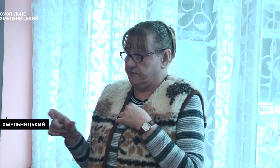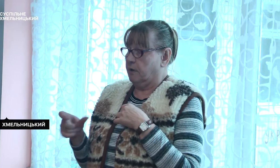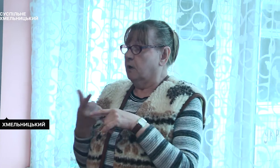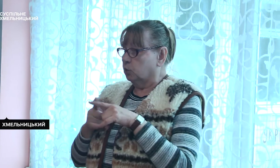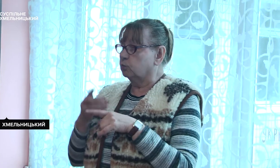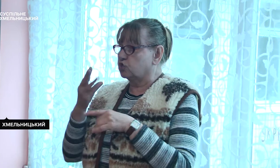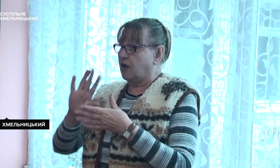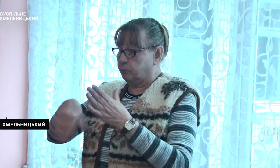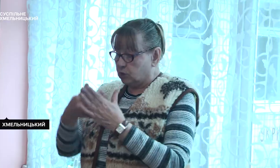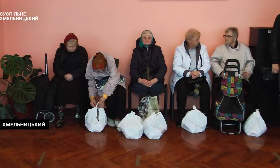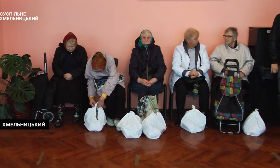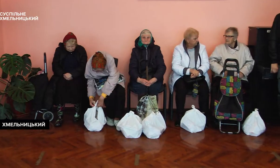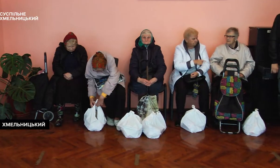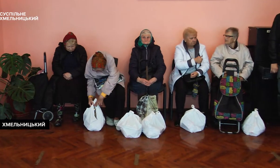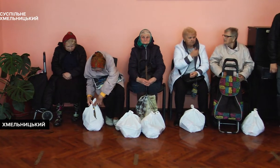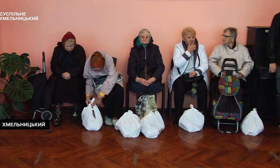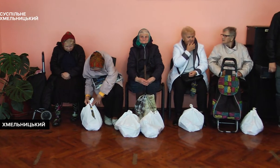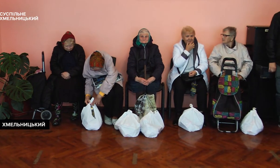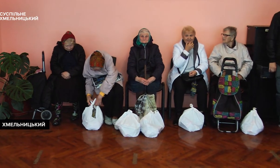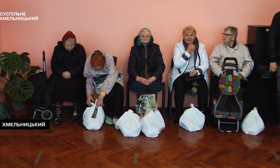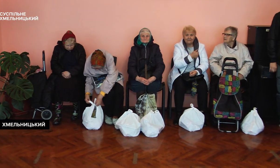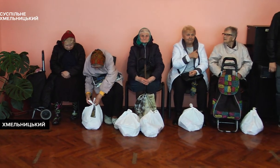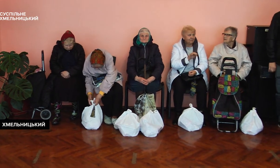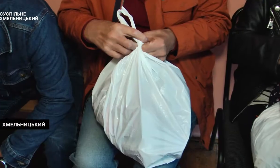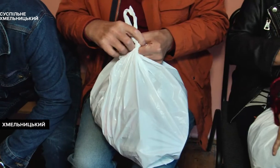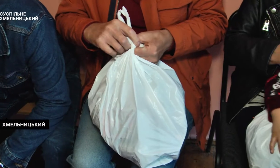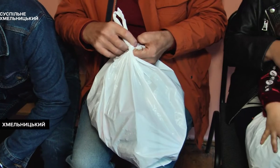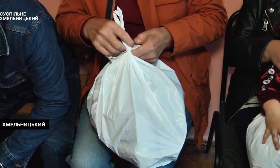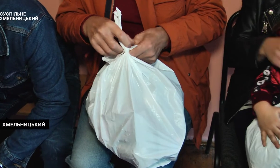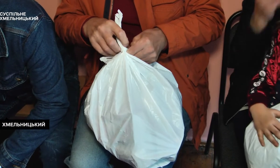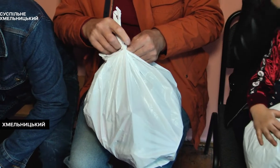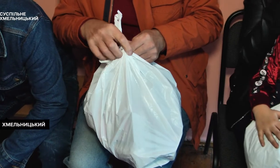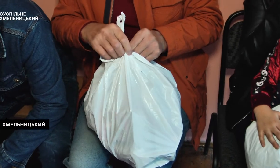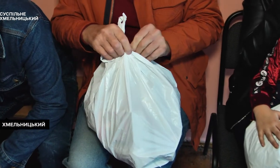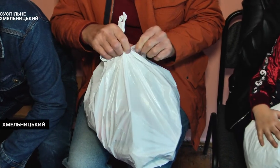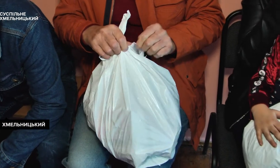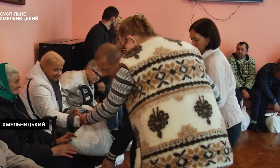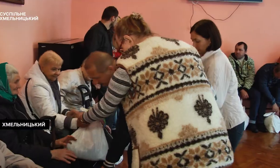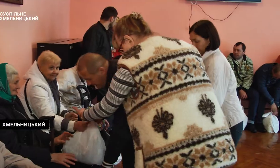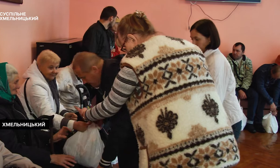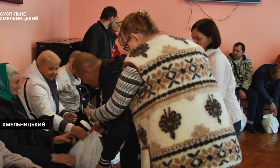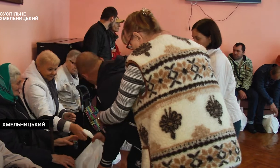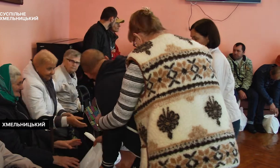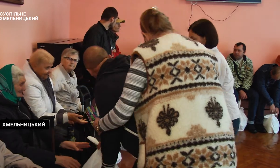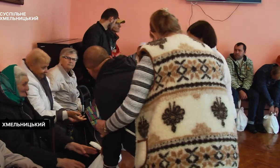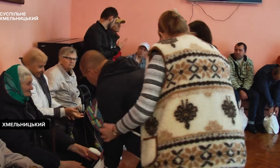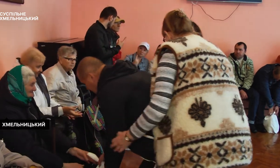Галини Воробель, окрім вимушених переселенців, їх можуть отримати і місцеві. Від початку повномасштабного вторгнення штаб, який